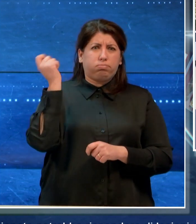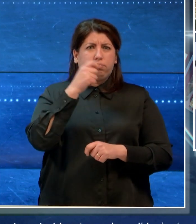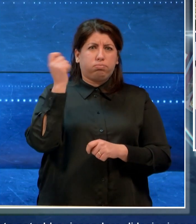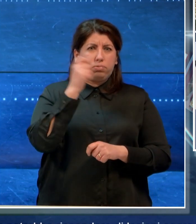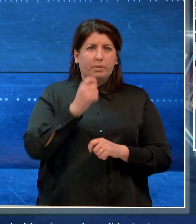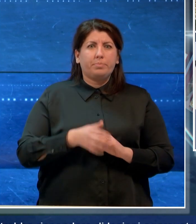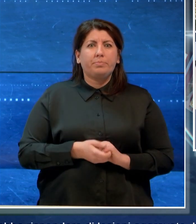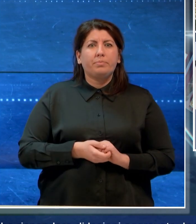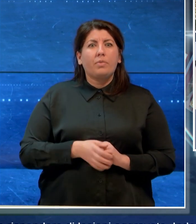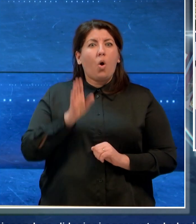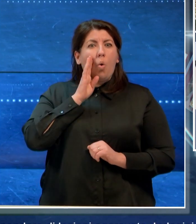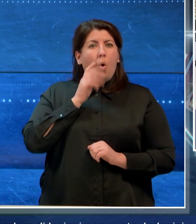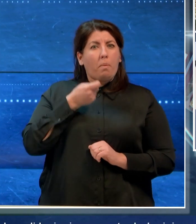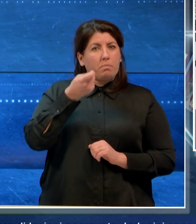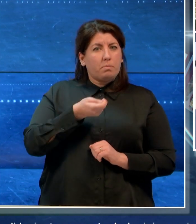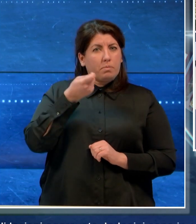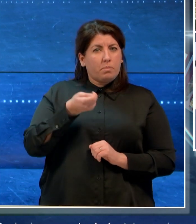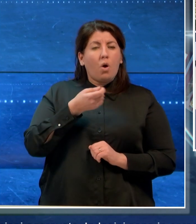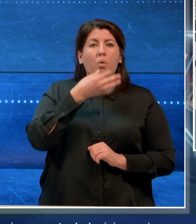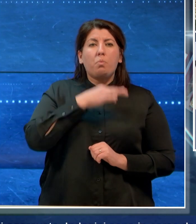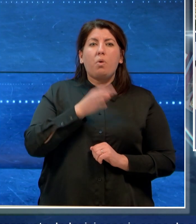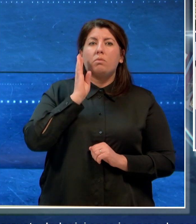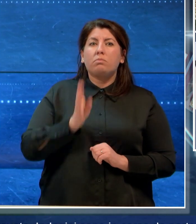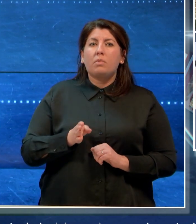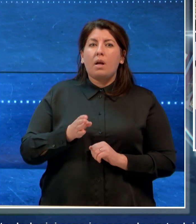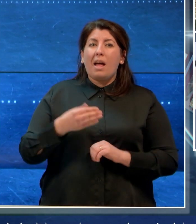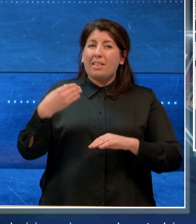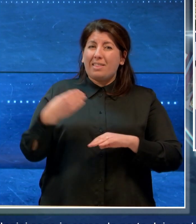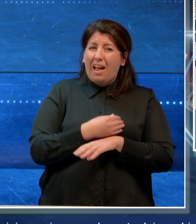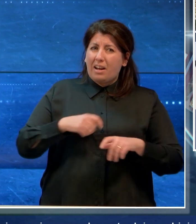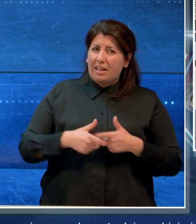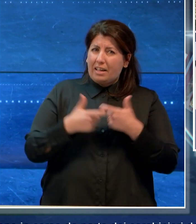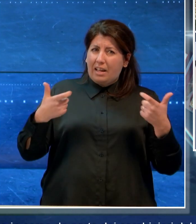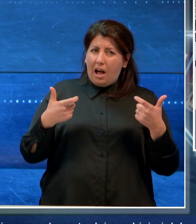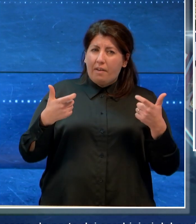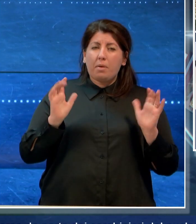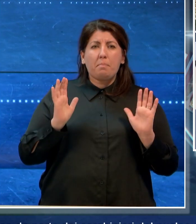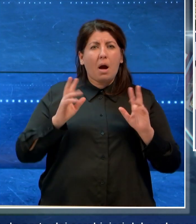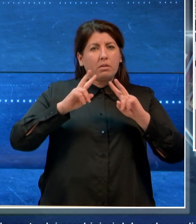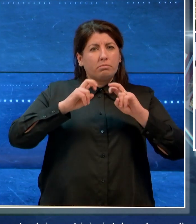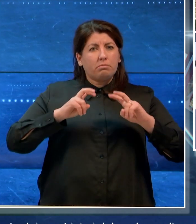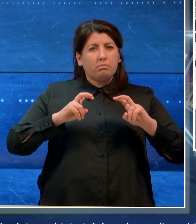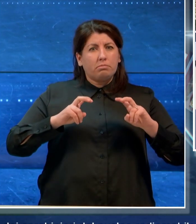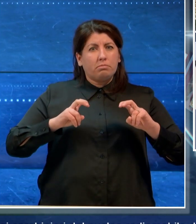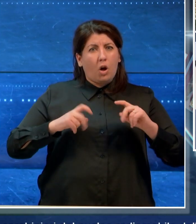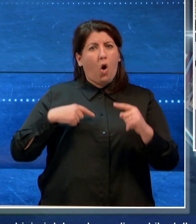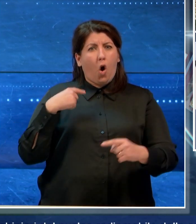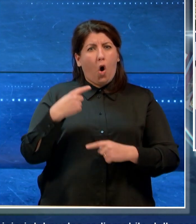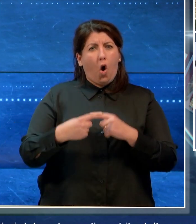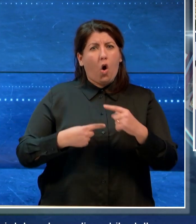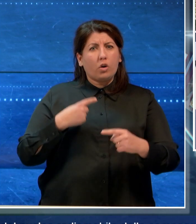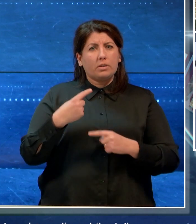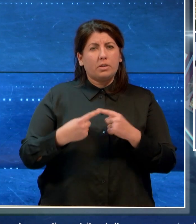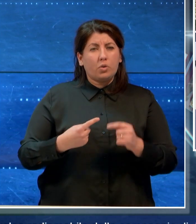potrebbe rispondere di lesioni aggravate. Intanto indagini sono in corso da parte dei militari